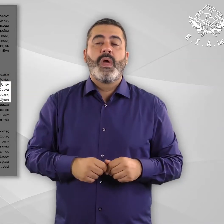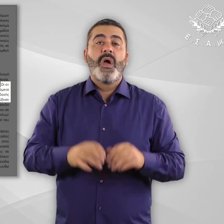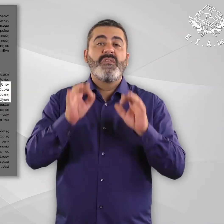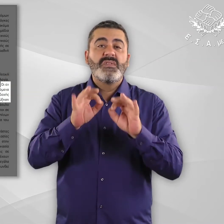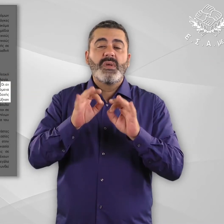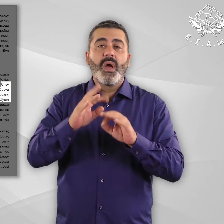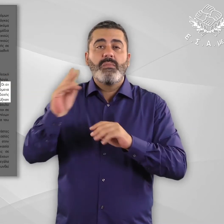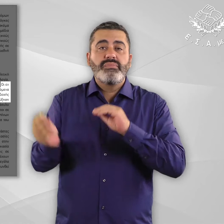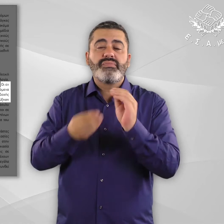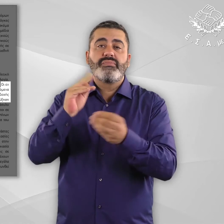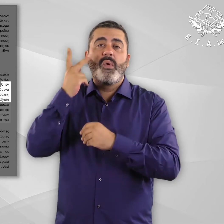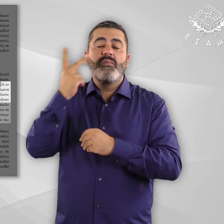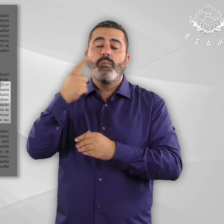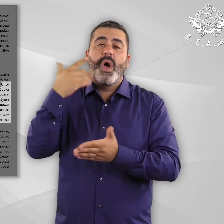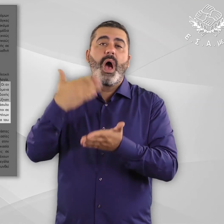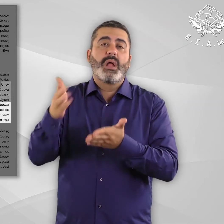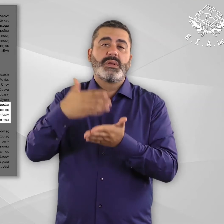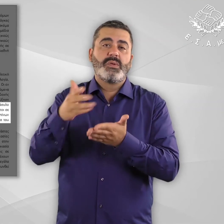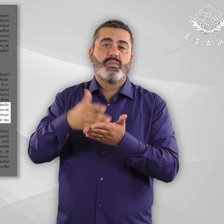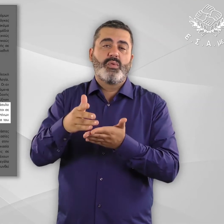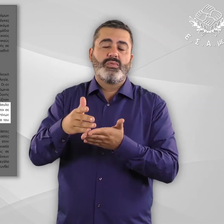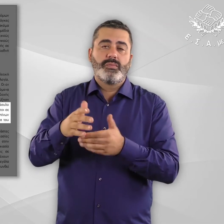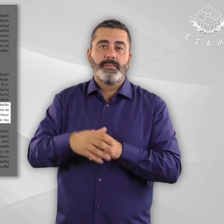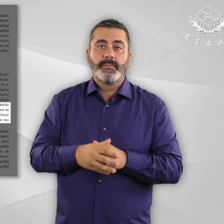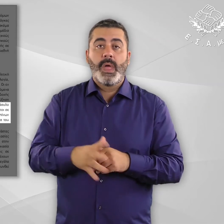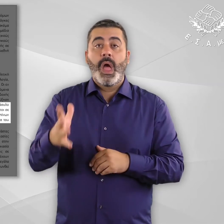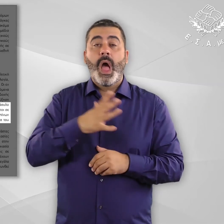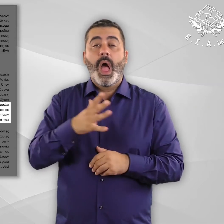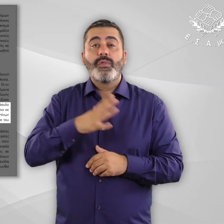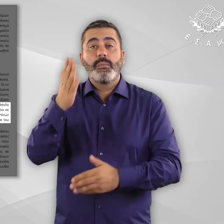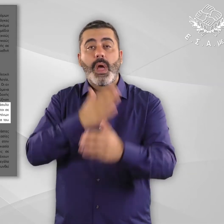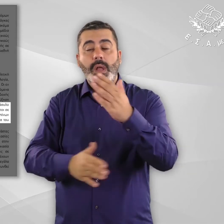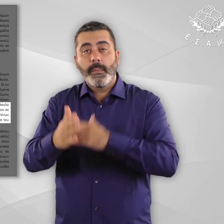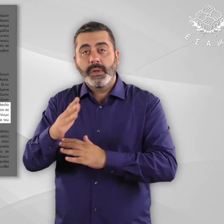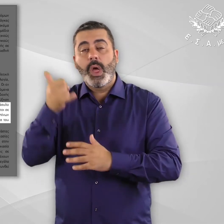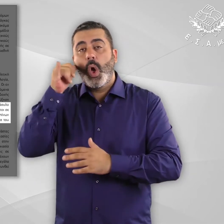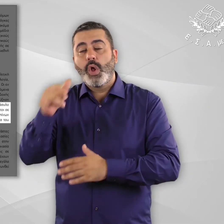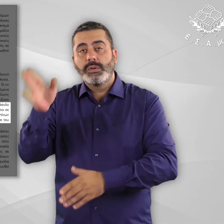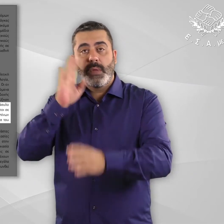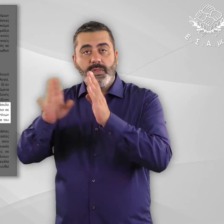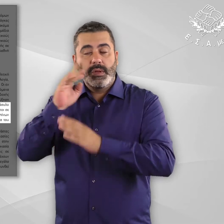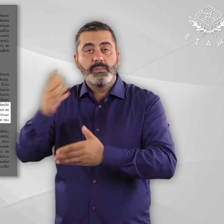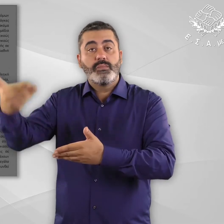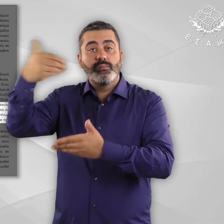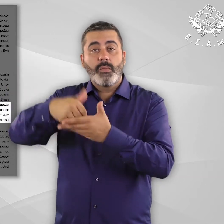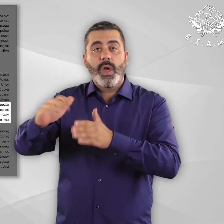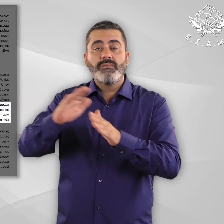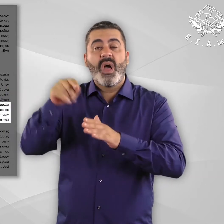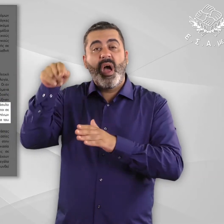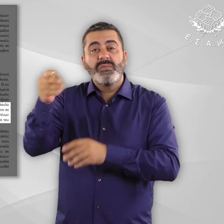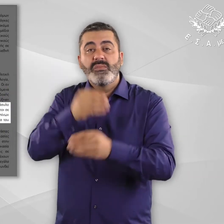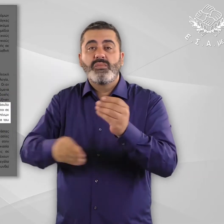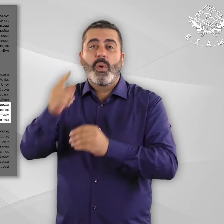αύξηση φαινομένων ρατσιστικής βίας. Οι πρόσφυγες και οι αιτούντες άσυλο με αναπηρία και χρόνιες παθήσεις είναι περισσότερο